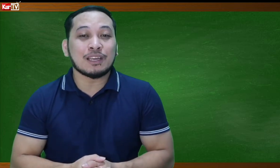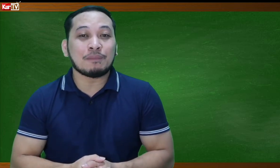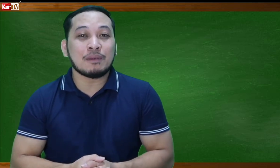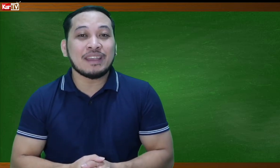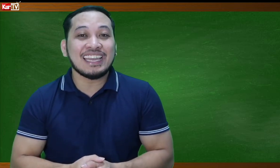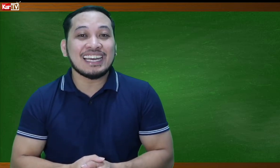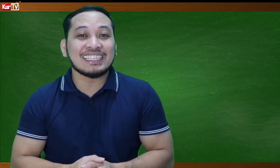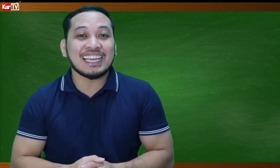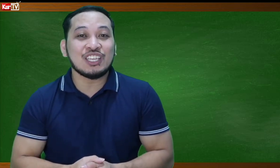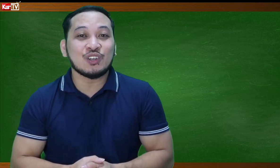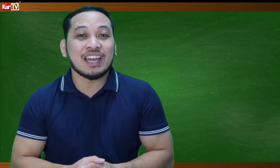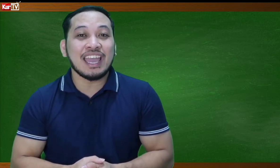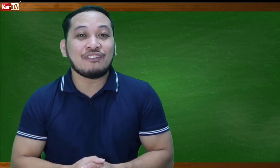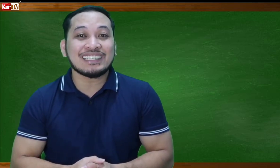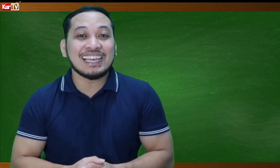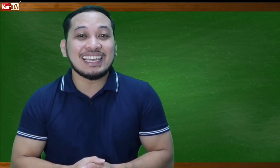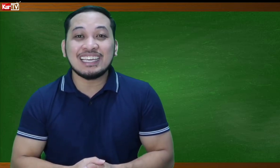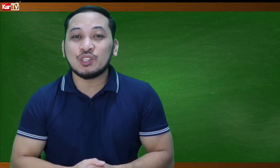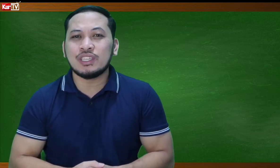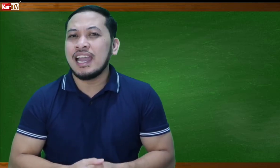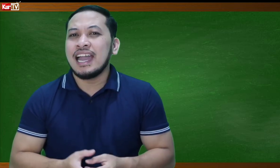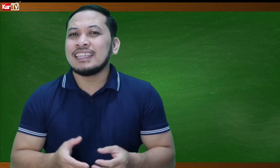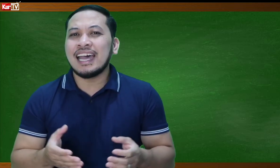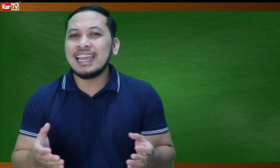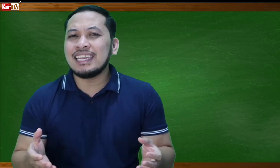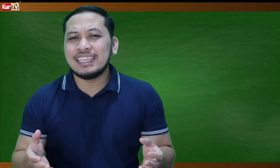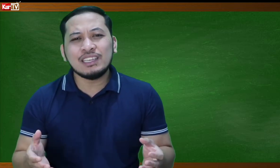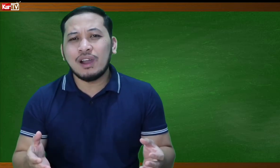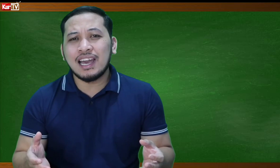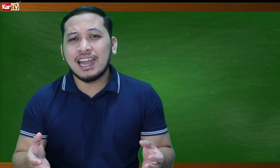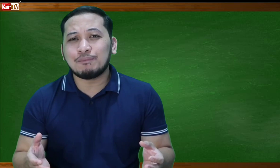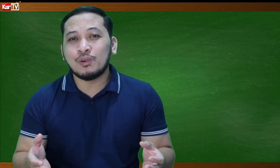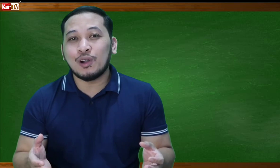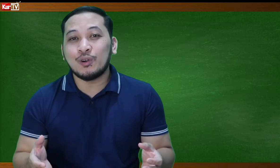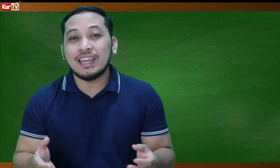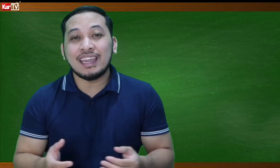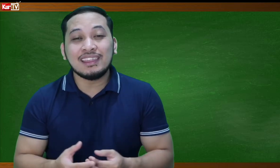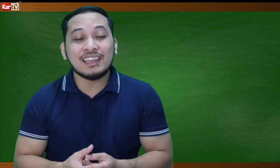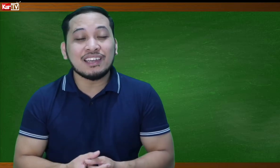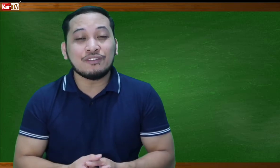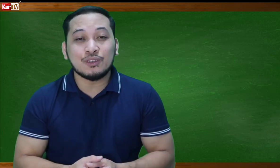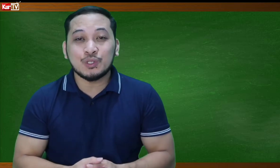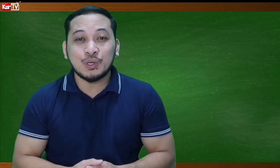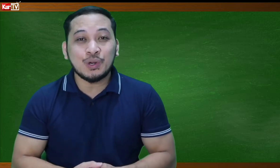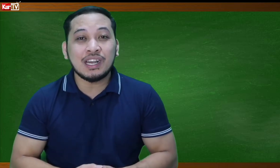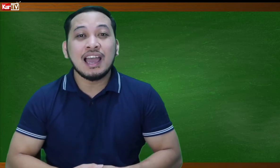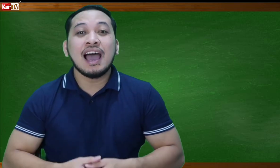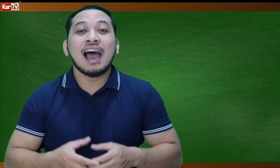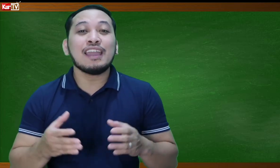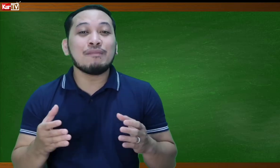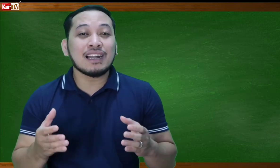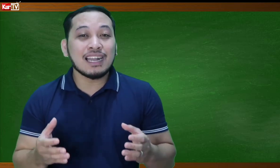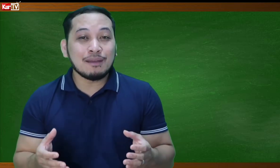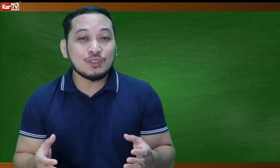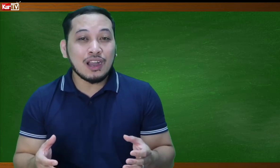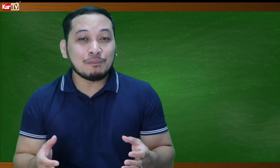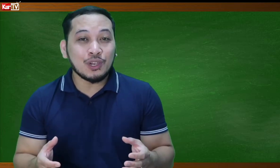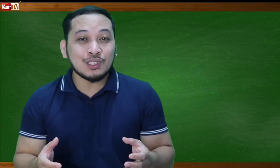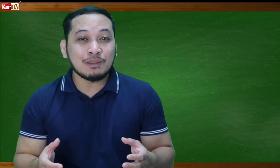ang pagbibigay natin sa inyo ng FSL lesson dahil naniniwala nga po ako na in the near future ay magagamit nyo nga po ito sa